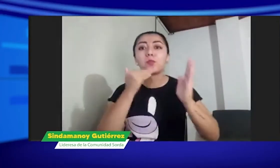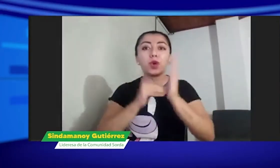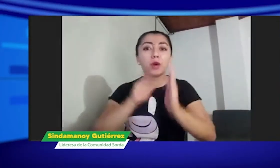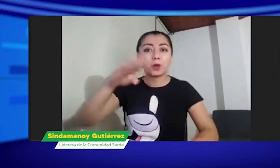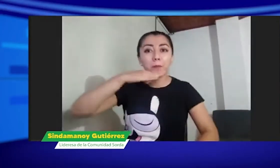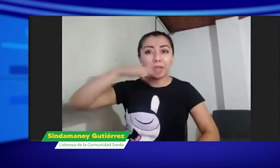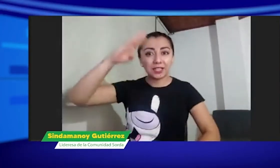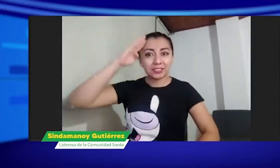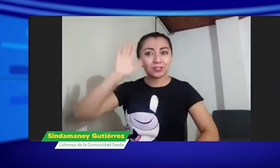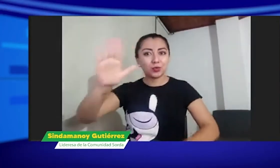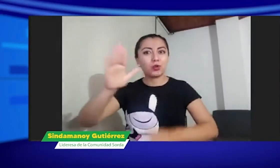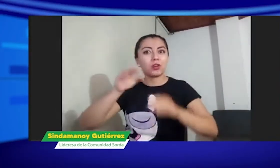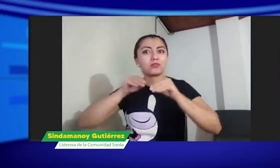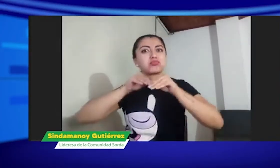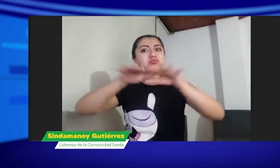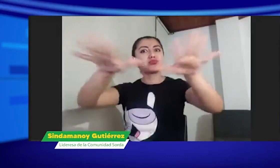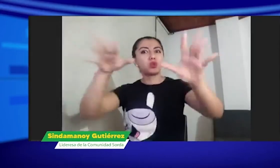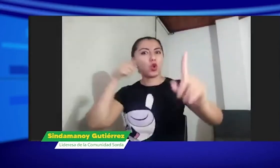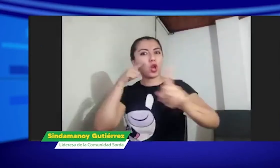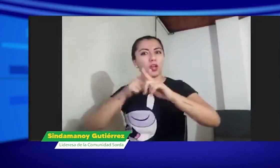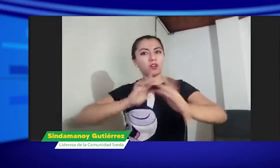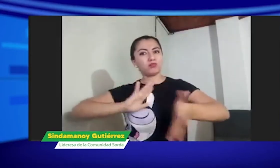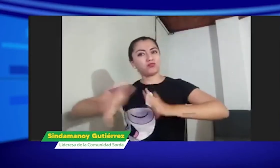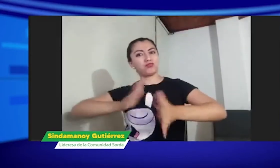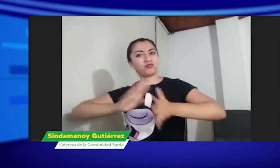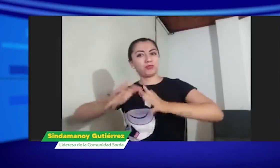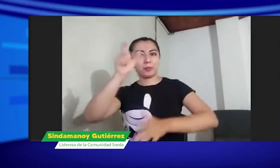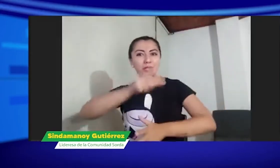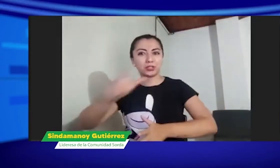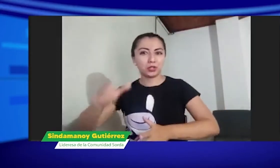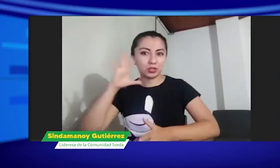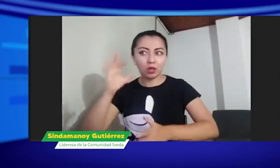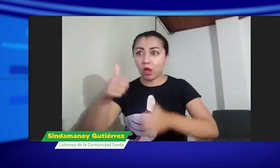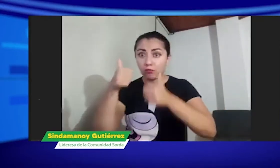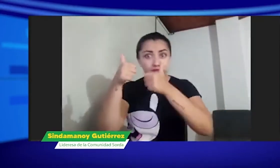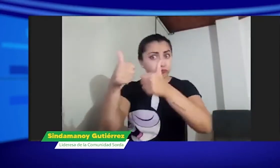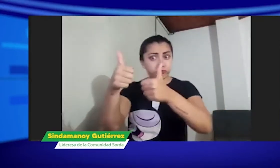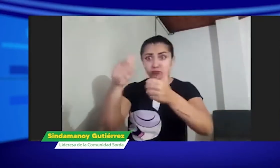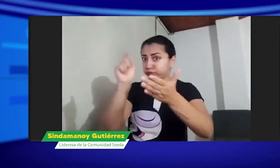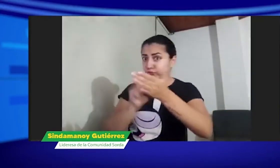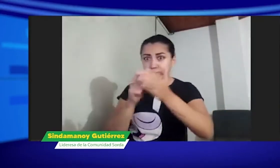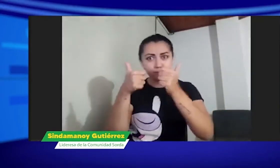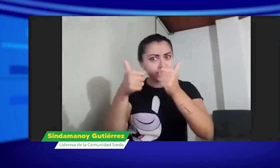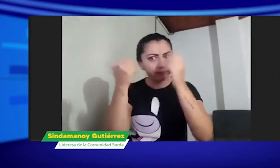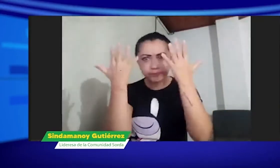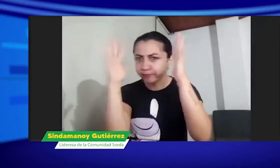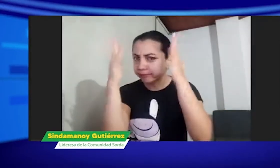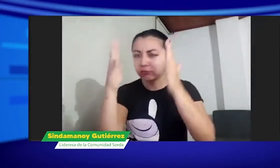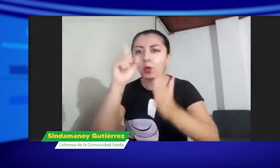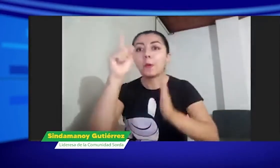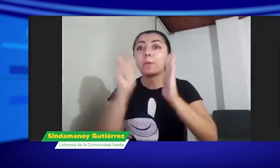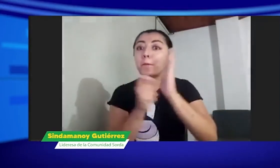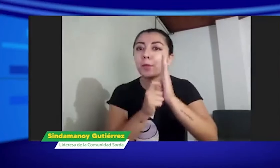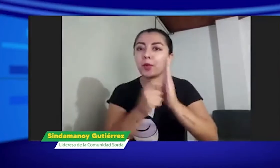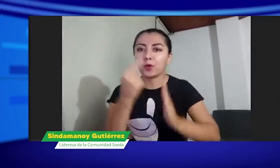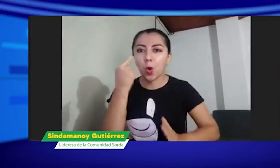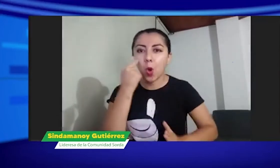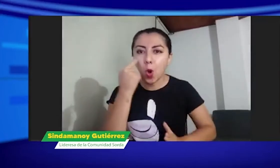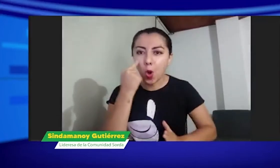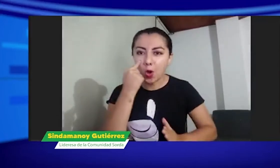porque esto obviamente permite la accesibilidad y he visto que muchas personas oyentes en Medellín